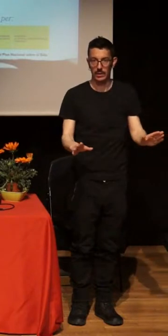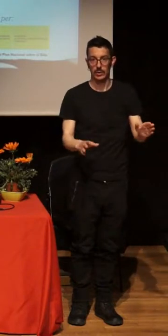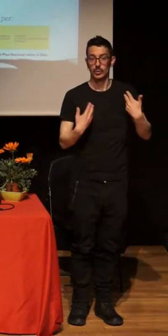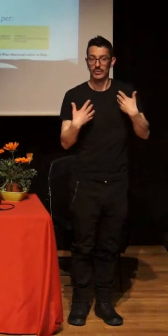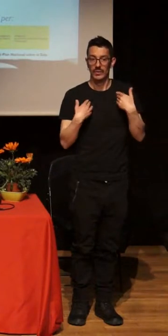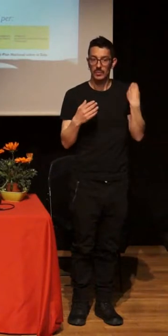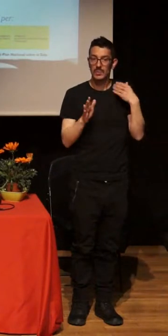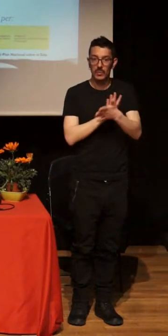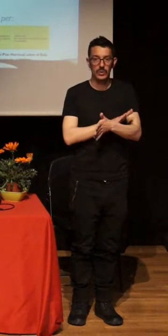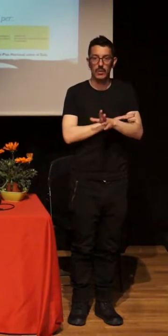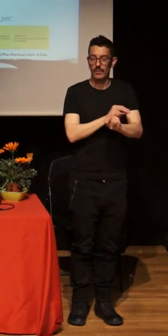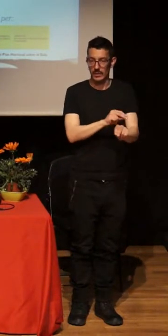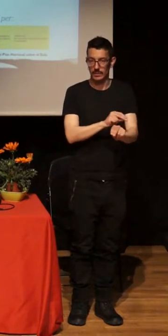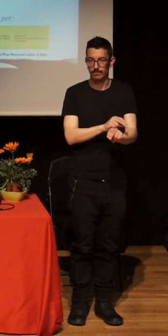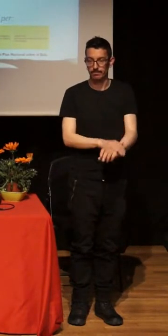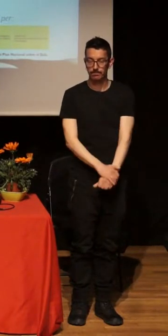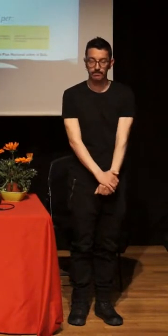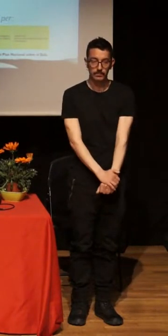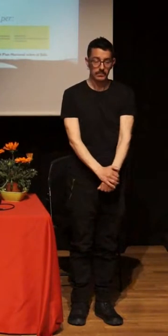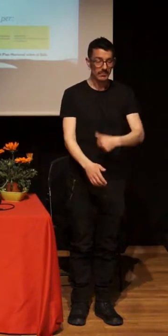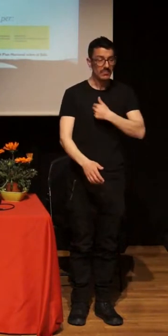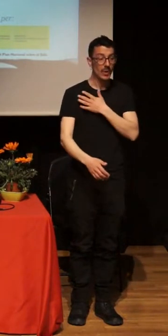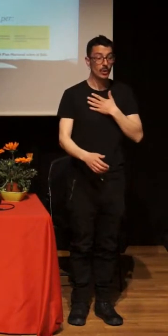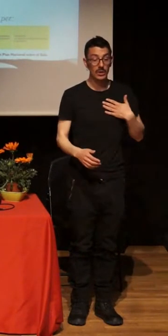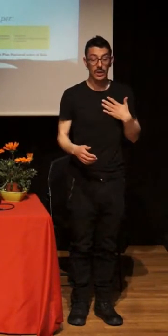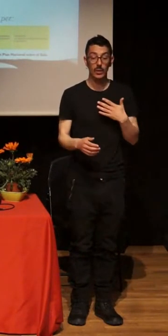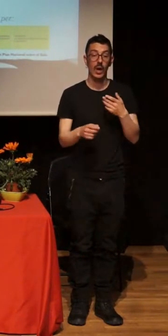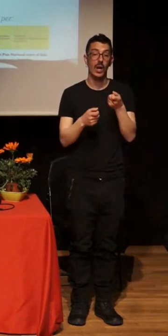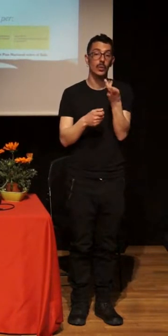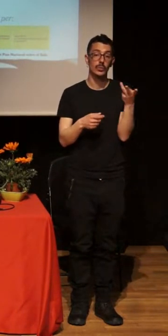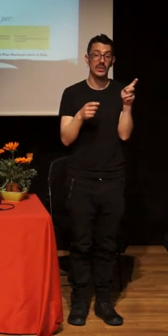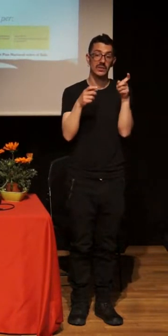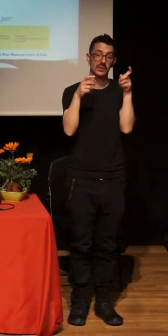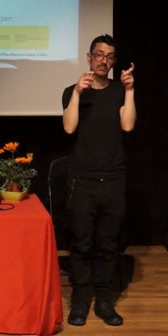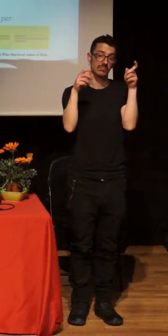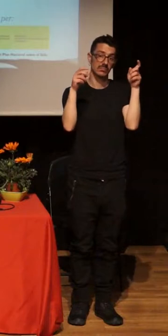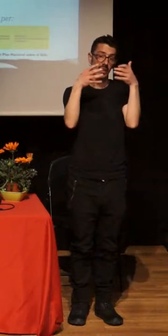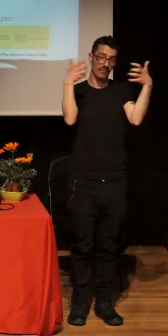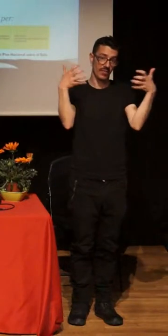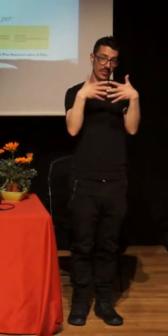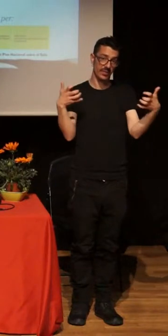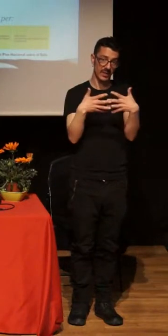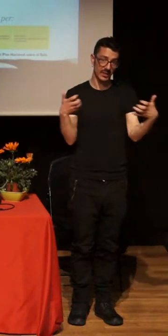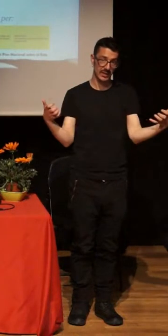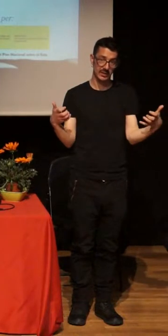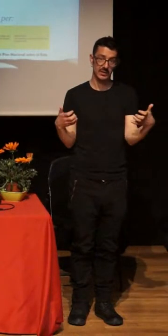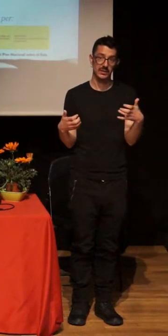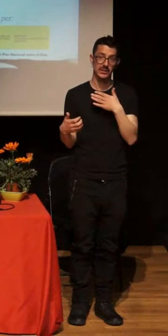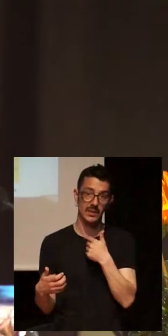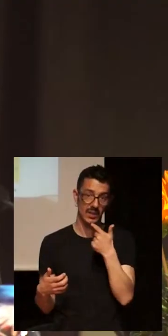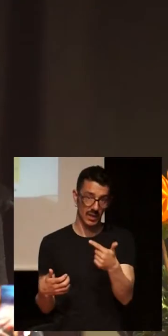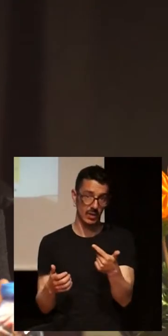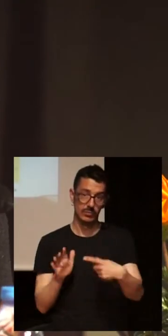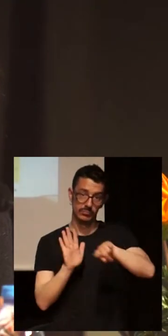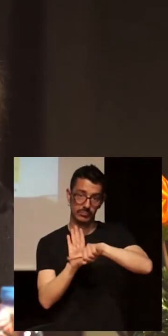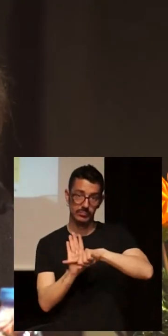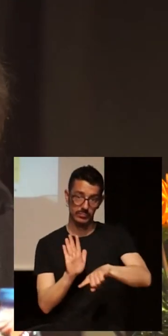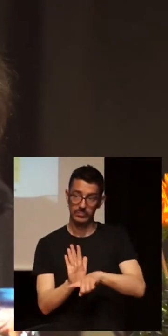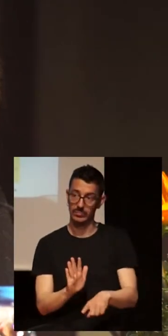Yo os quiero poner varias citas para que veáis que realmente soy muy vintage y que veáis que las citas